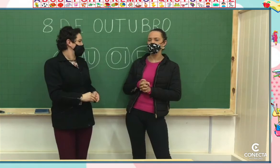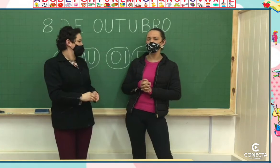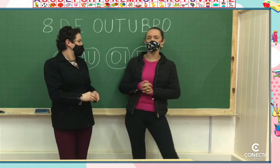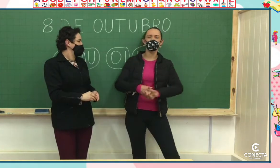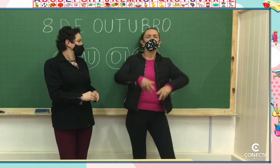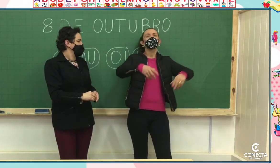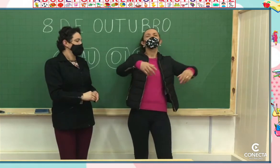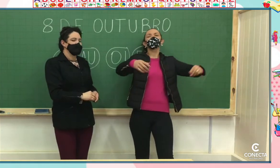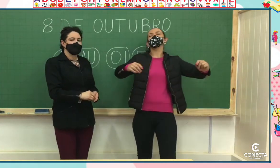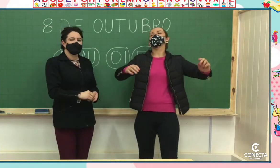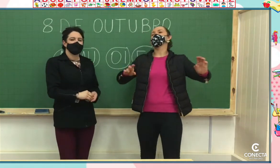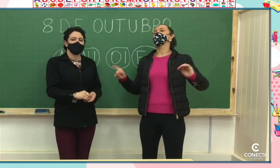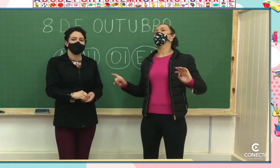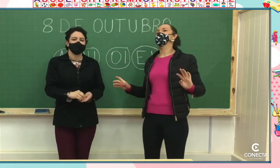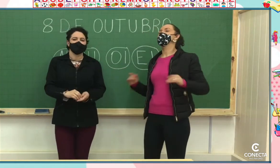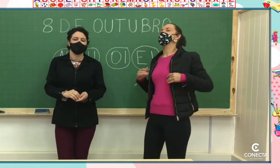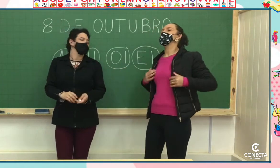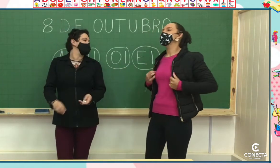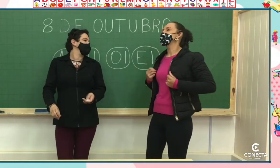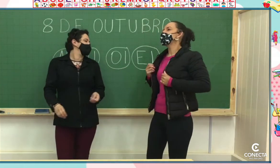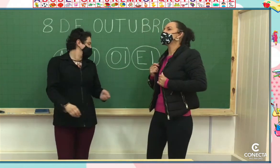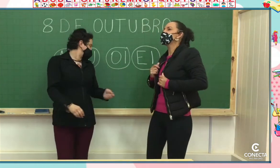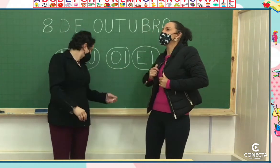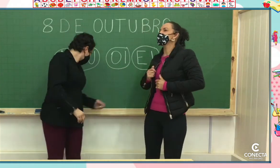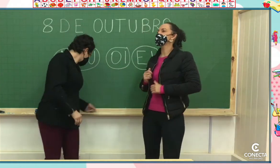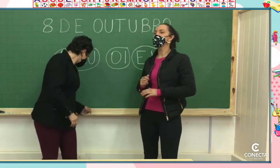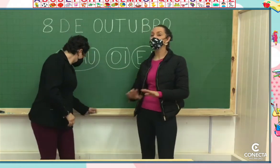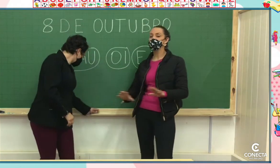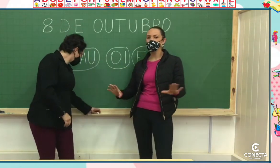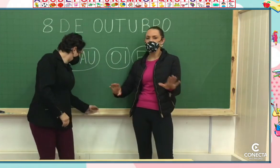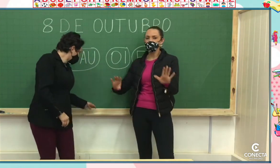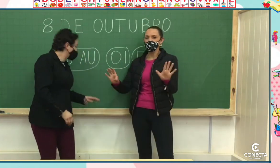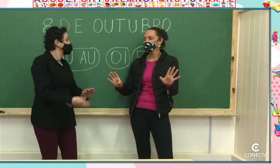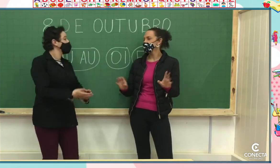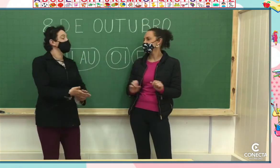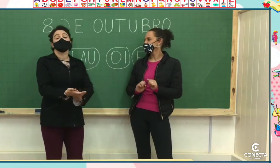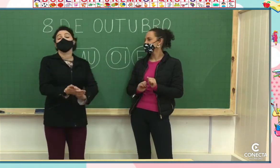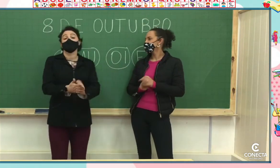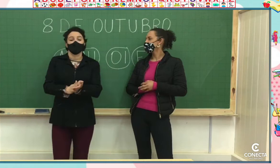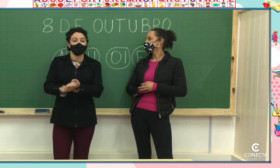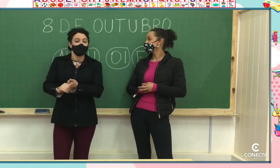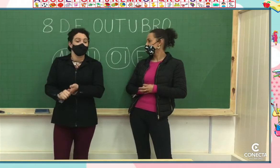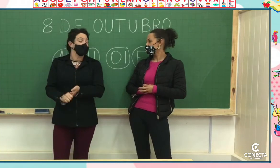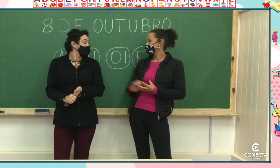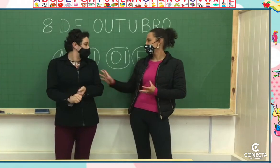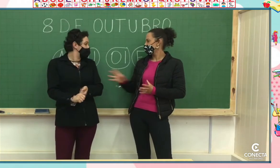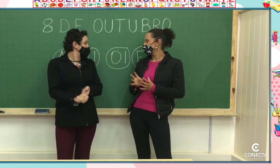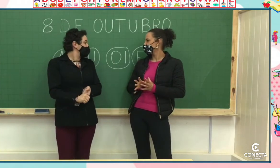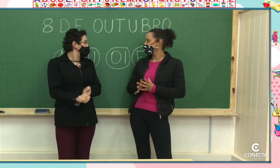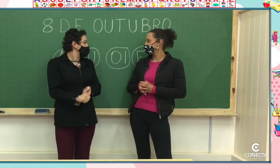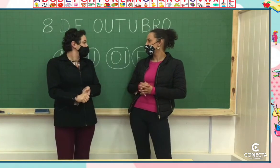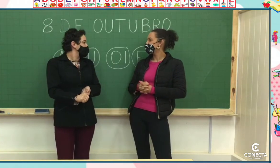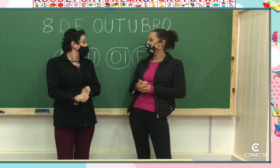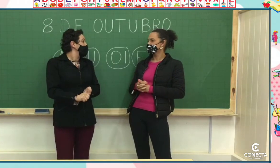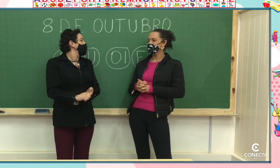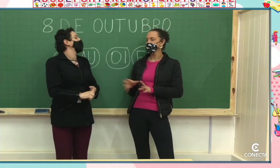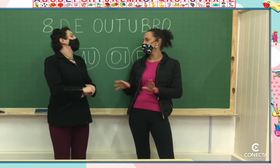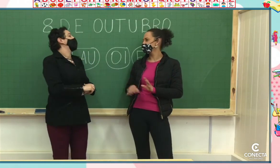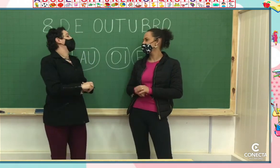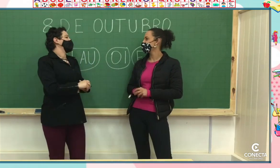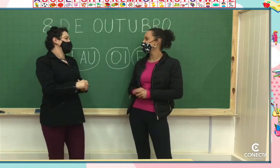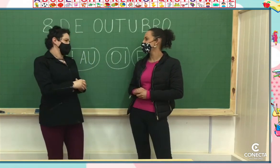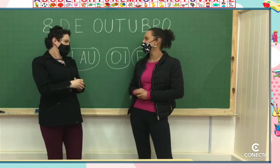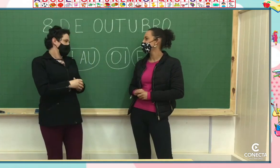história, né, professora Lílian? Você não está lá num lugar bem confortável, num lugarzinho, né, que a gente gosta em casa. Você tem um lugar na tua casa,